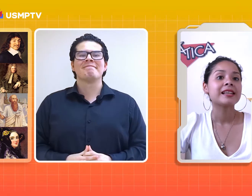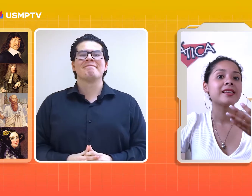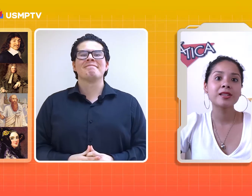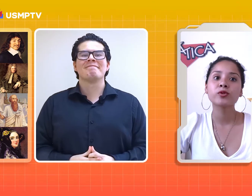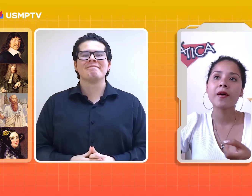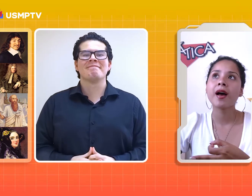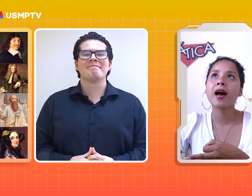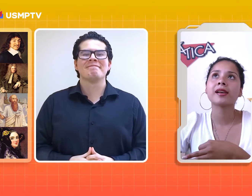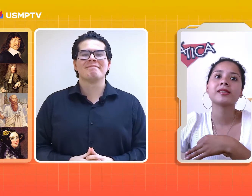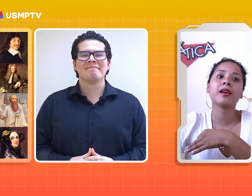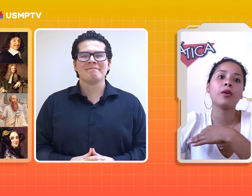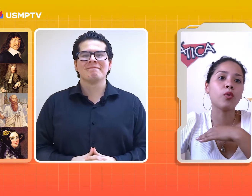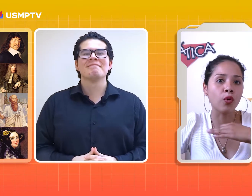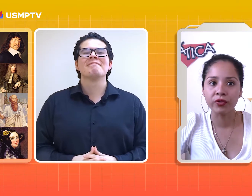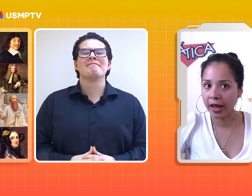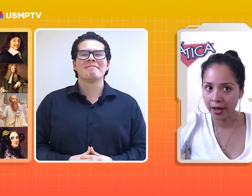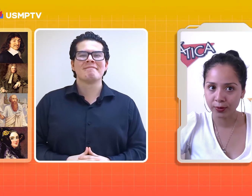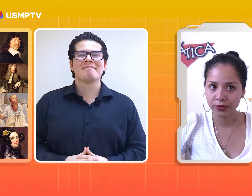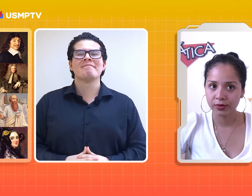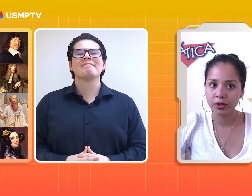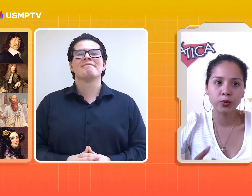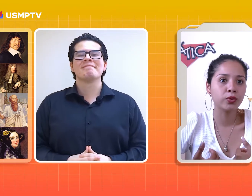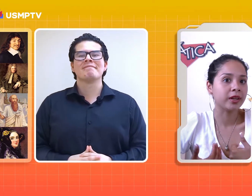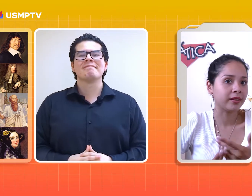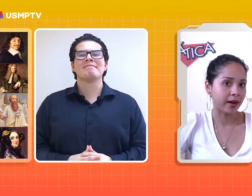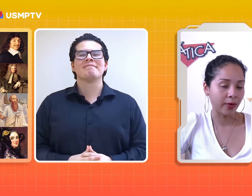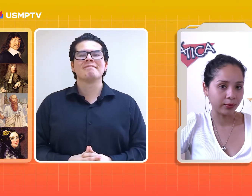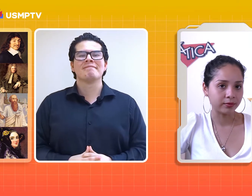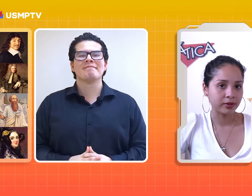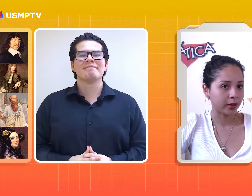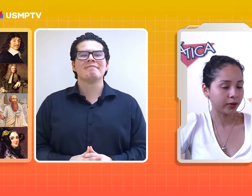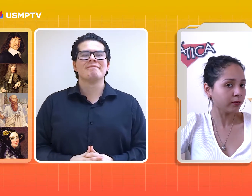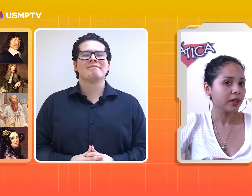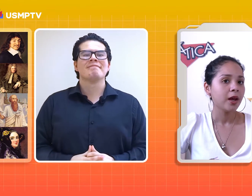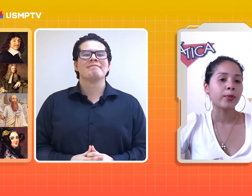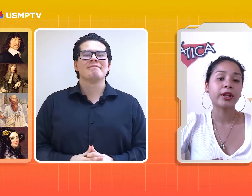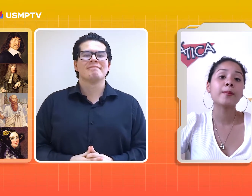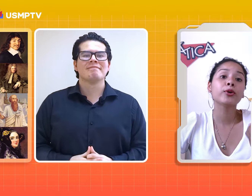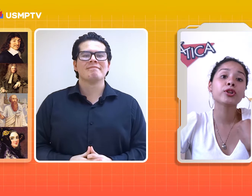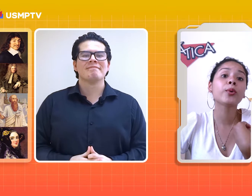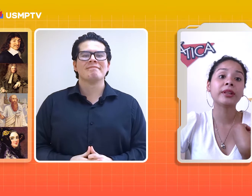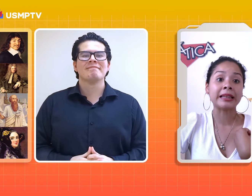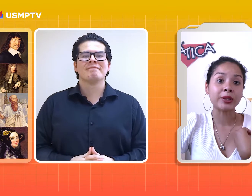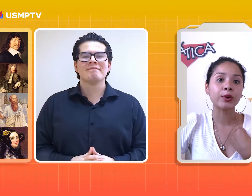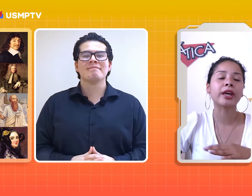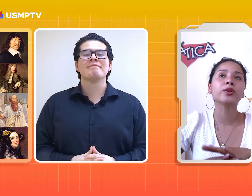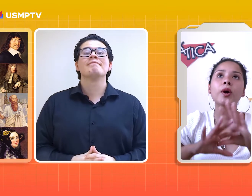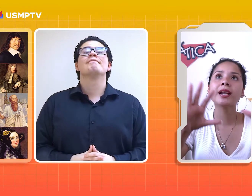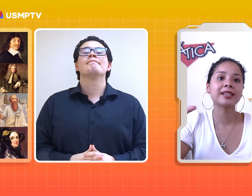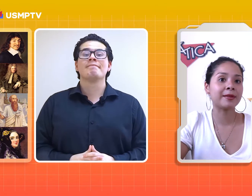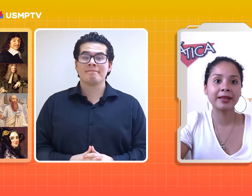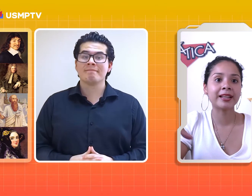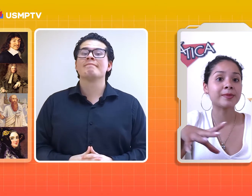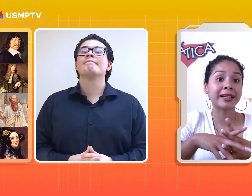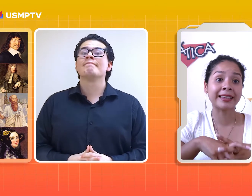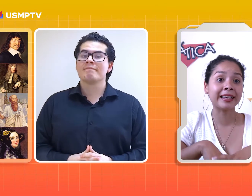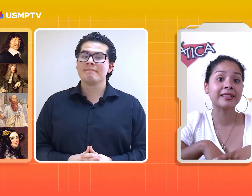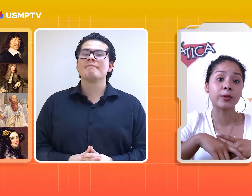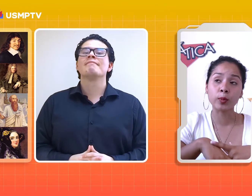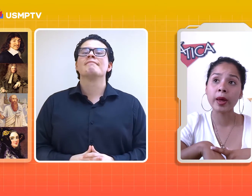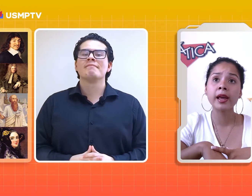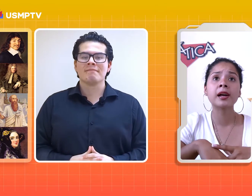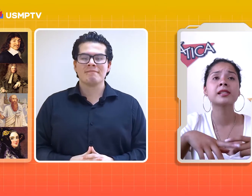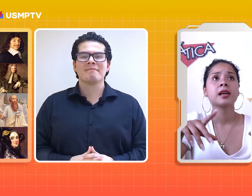regla de tres sí se usaba hace uf de años y uno ni enterado, ¿cierto? Por ejemplo, yo tengo entendido que en todas las aritméticas